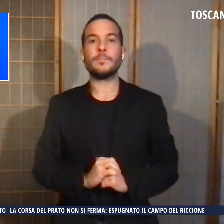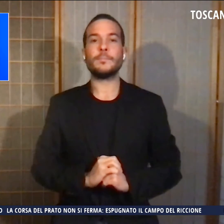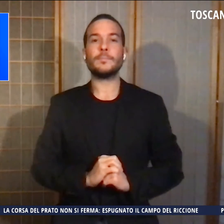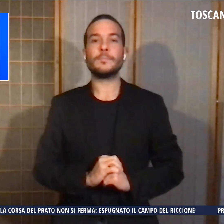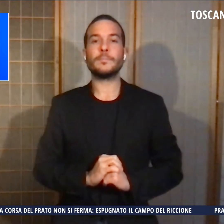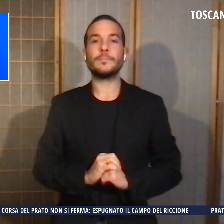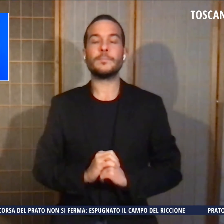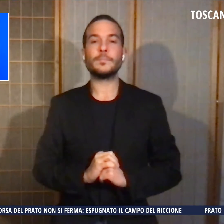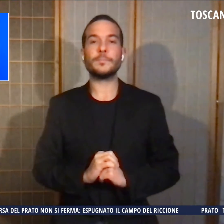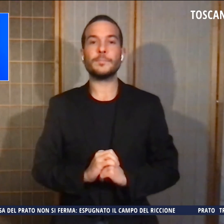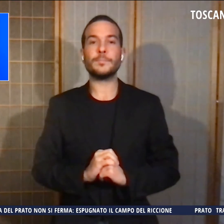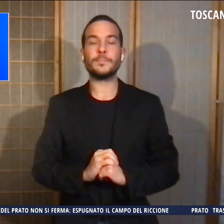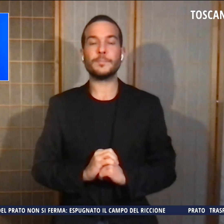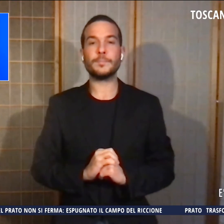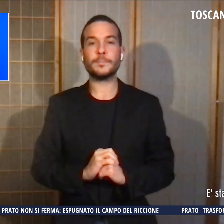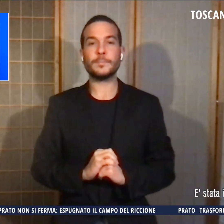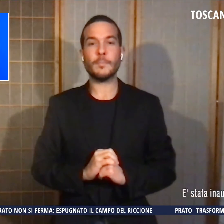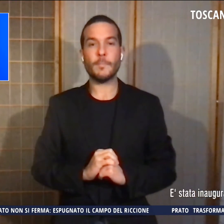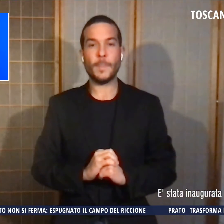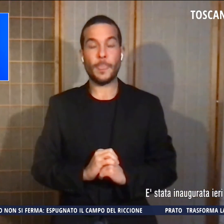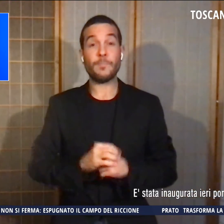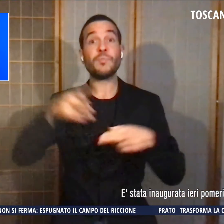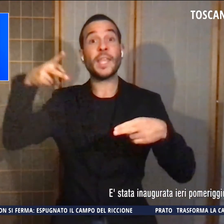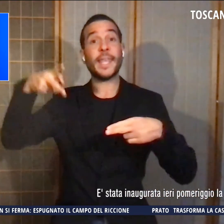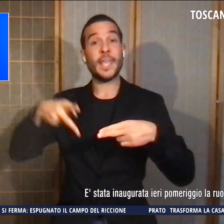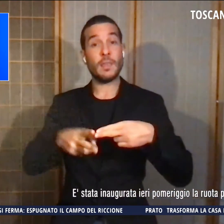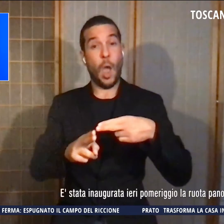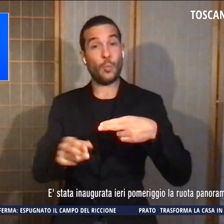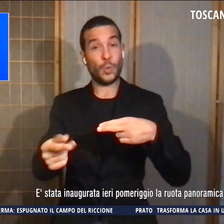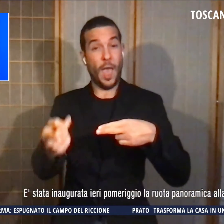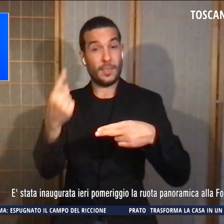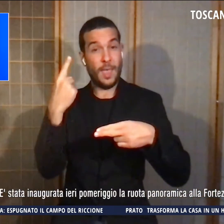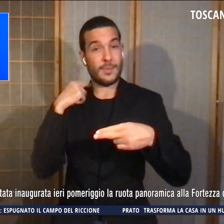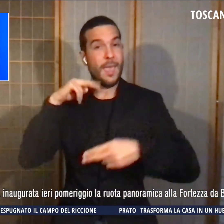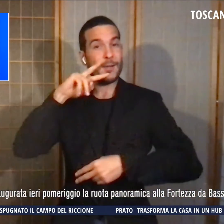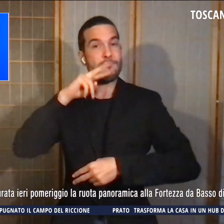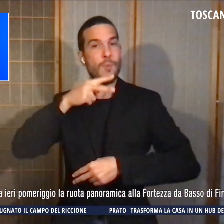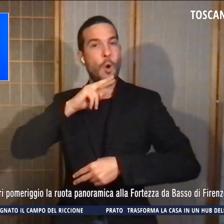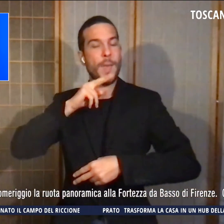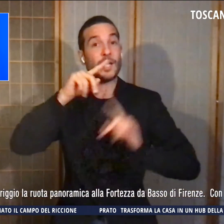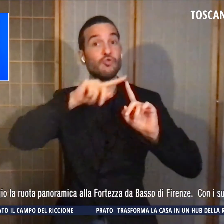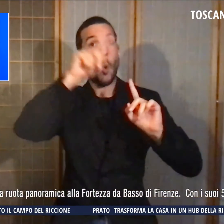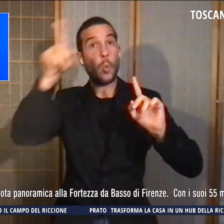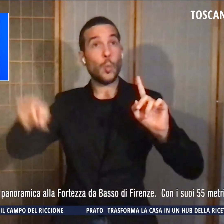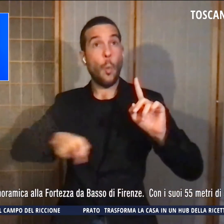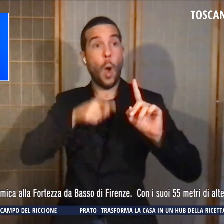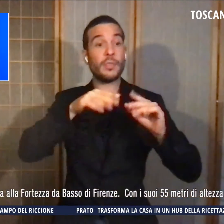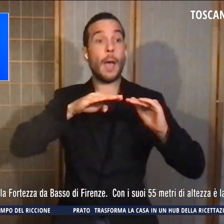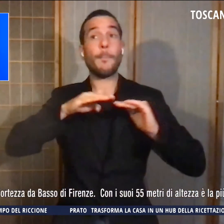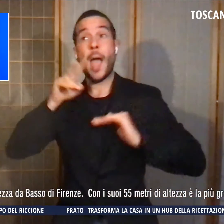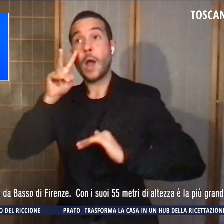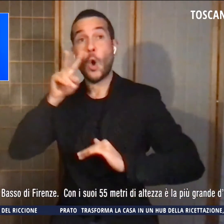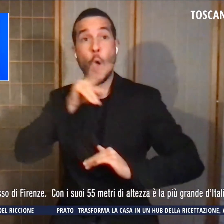E' stata inaugurata ieri pomeriggio la ruota panoramica alla fortezza da Basso di Firenze con i suoi